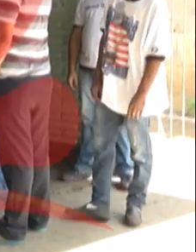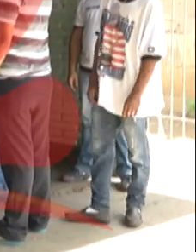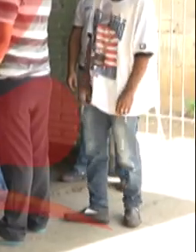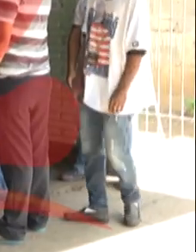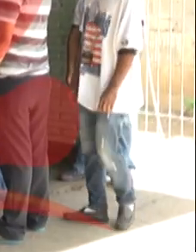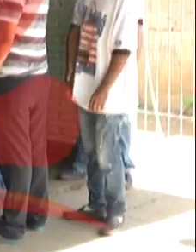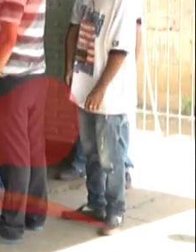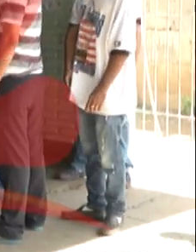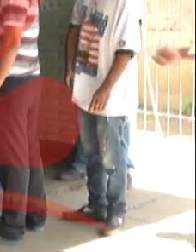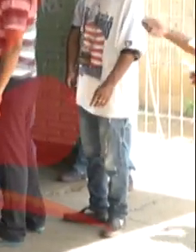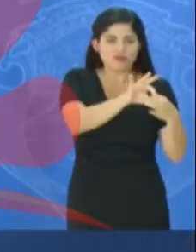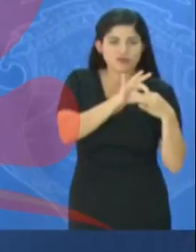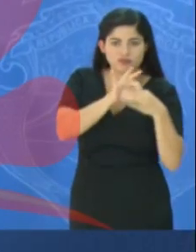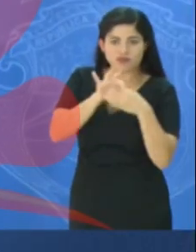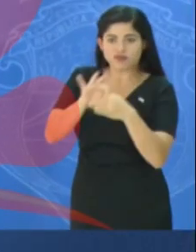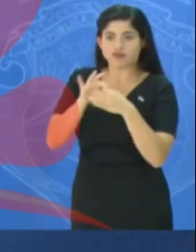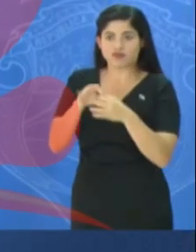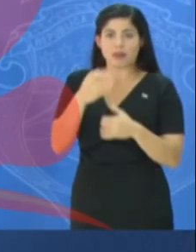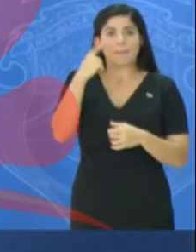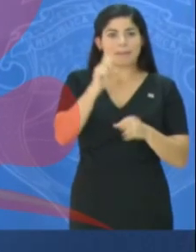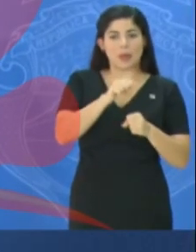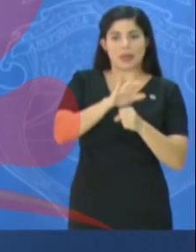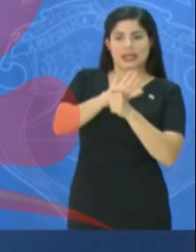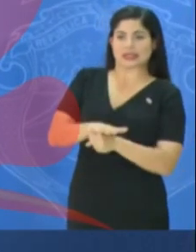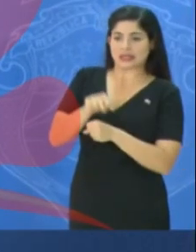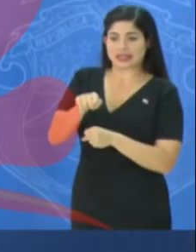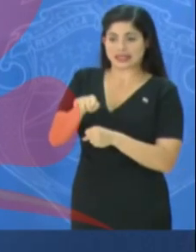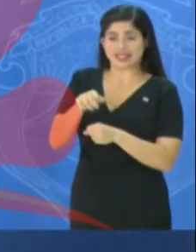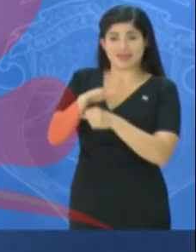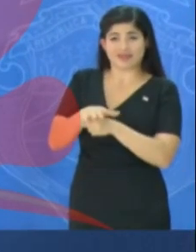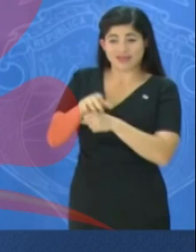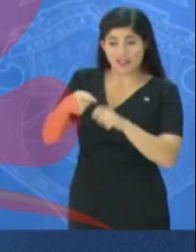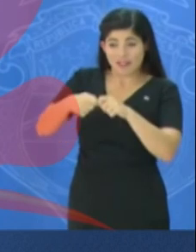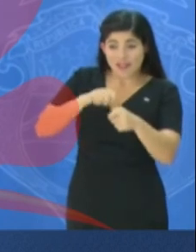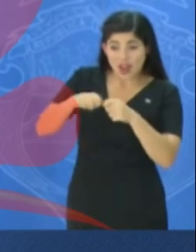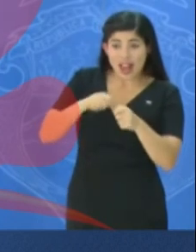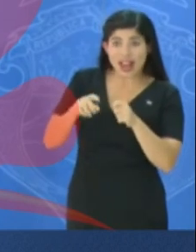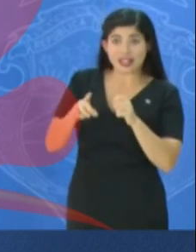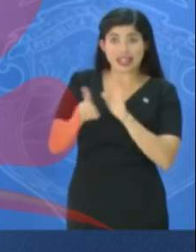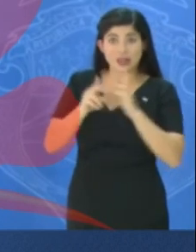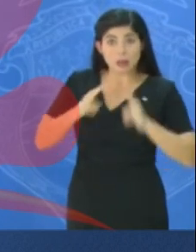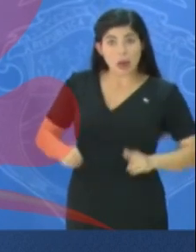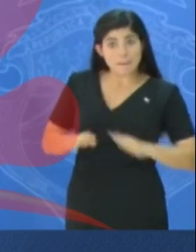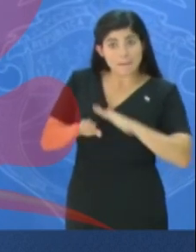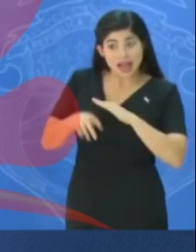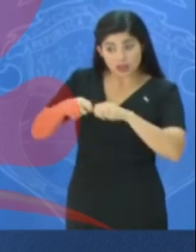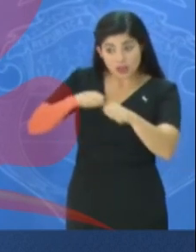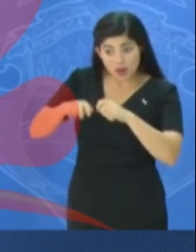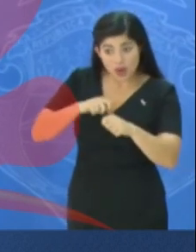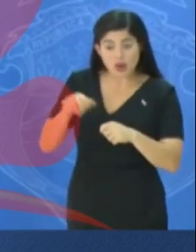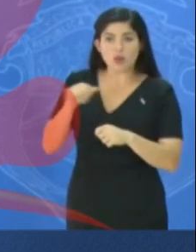Estamos actuando con nuestros aliados para poner presión en el régimen. Aquellos que violan derechos